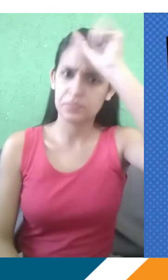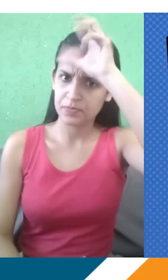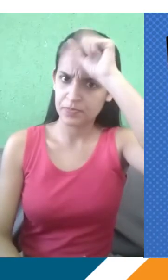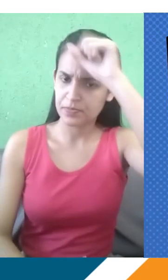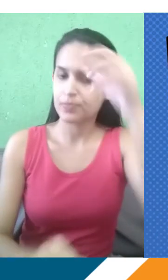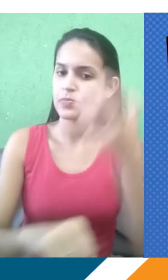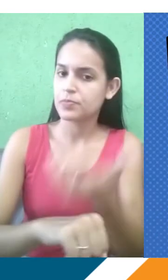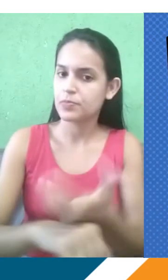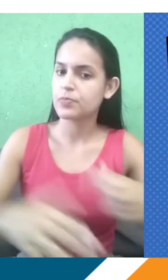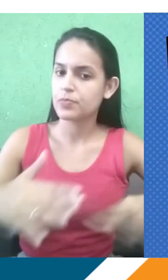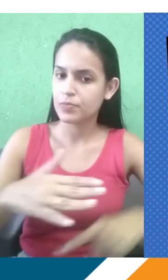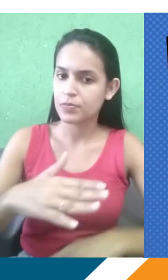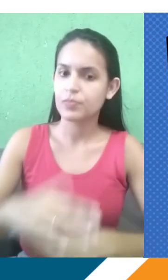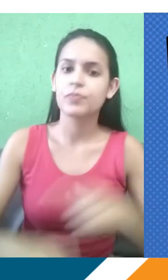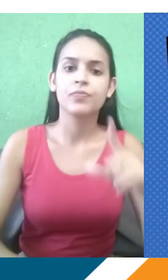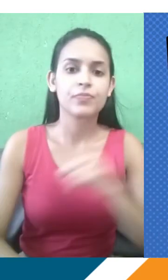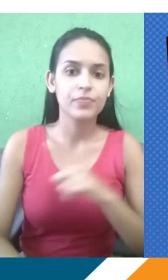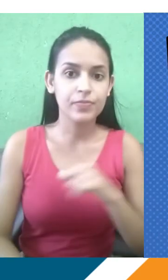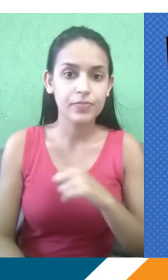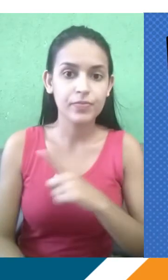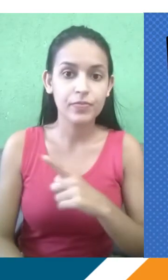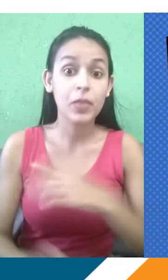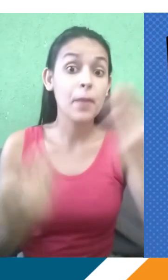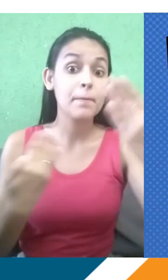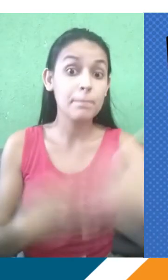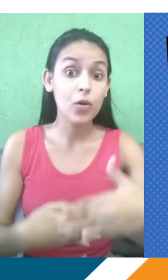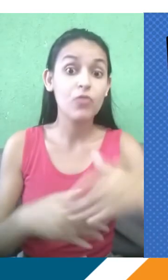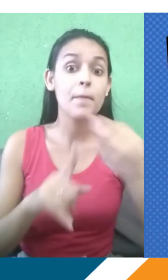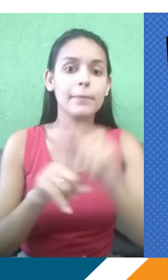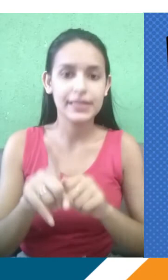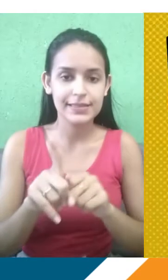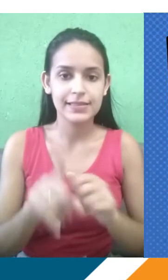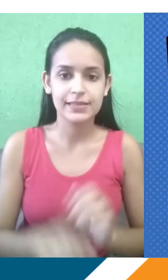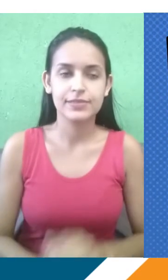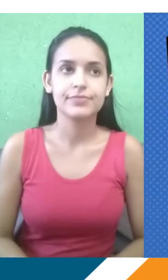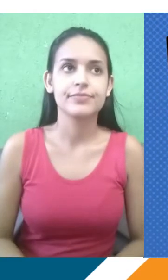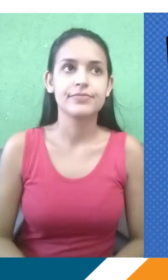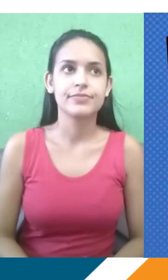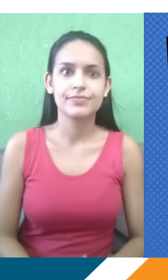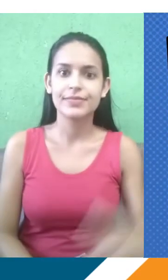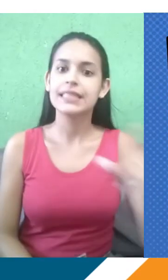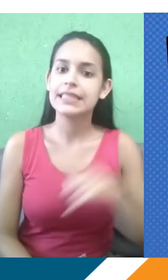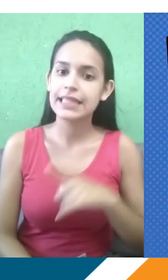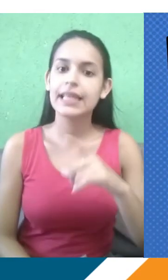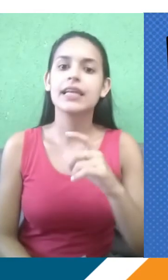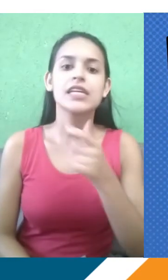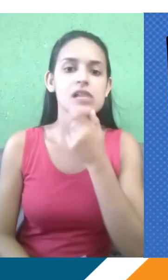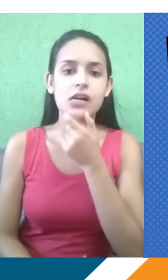bastante as matérias, a gente está tendo simulados mensais, que são disponíveis no CISPVS. Mensais, a gente tem simulados de inglês e simulados